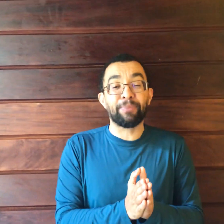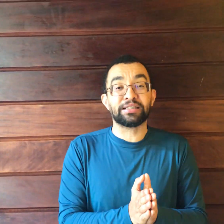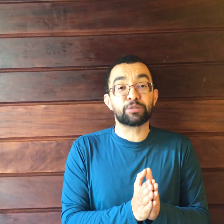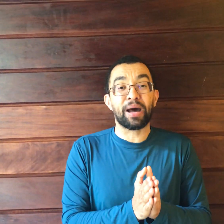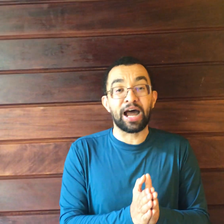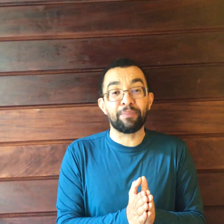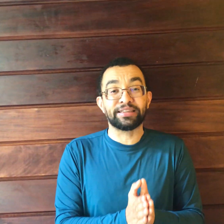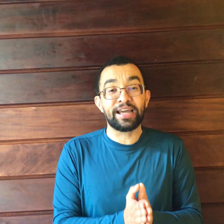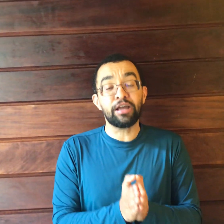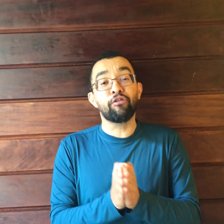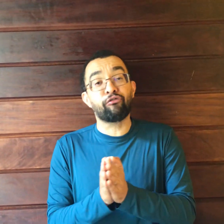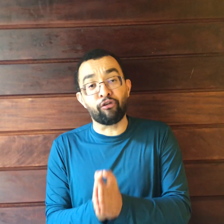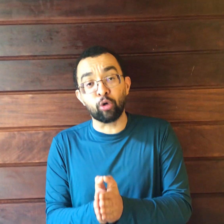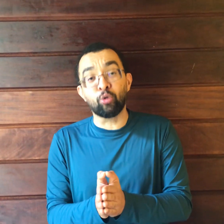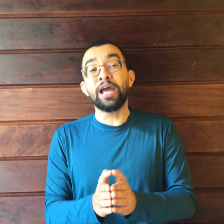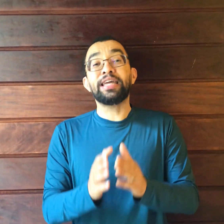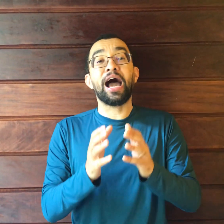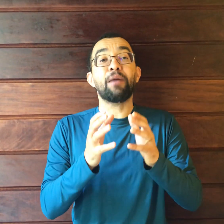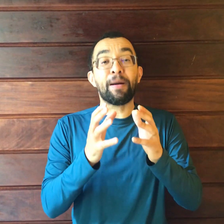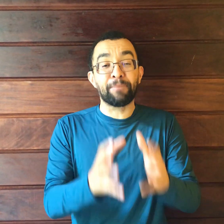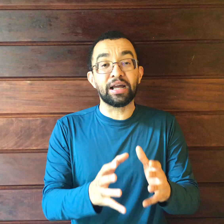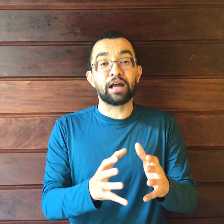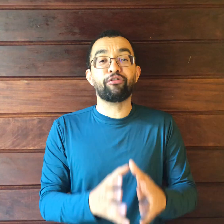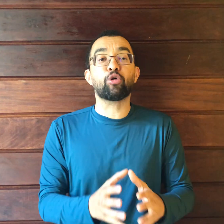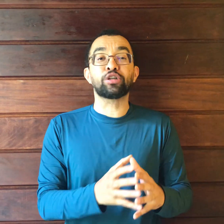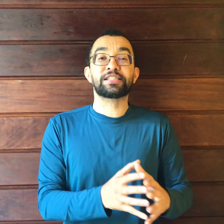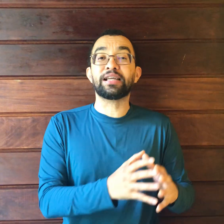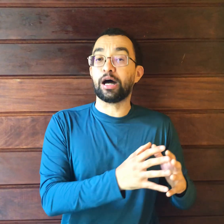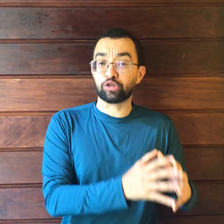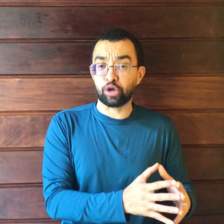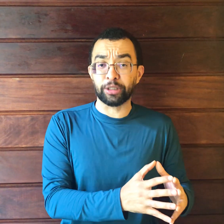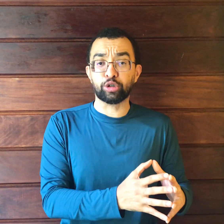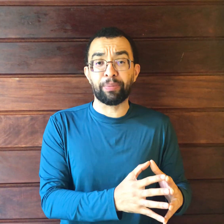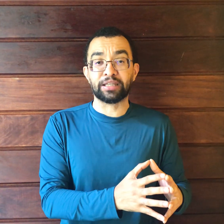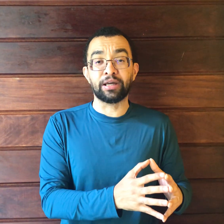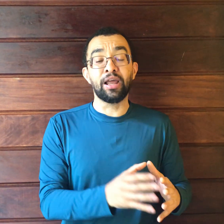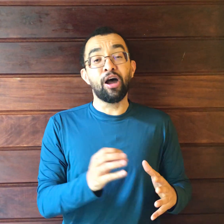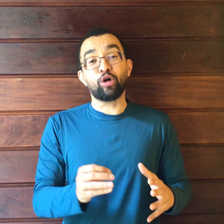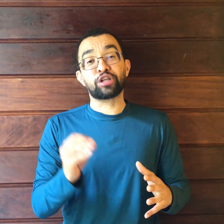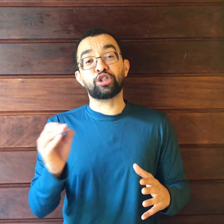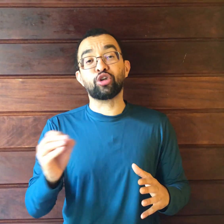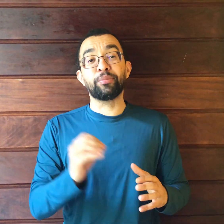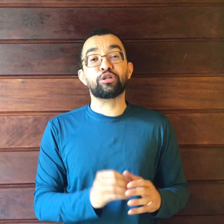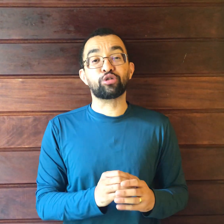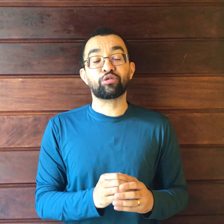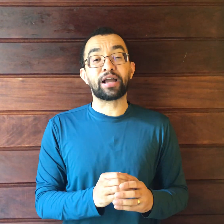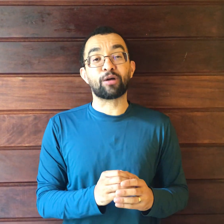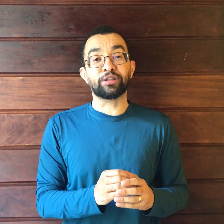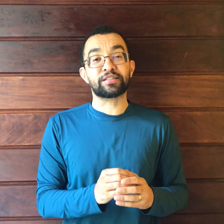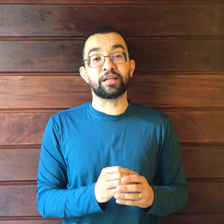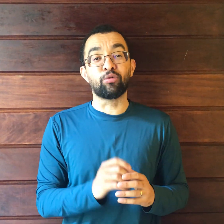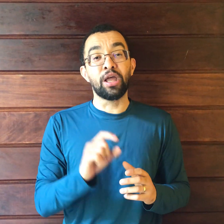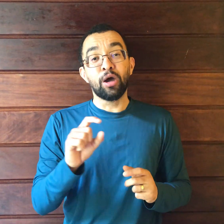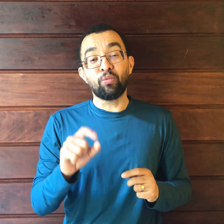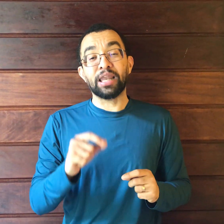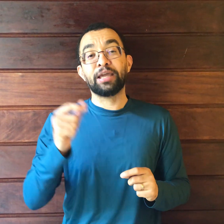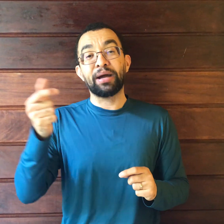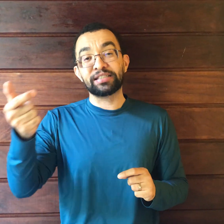apenas para arma de fogo. E a arma branca ficou sem causa de aumento de pena. Ou seja, em 2018, o é que aconteceu? Uma lei mais